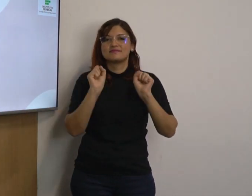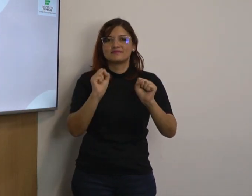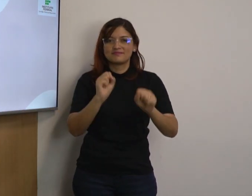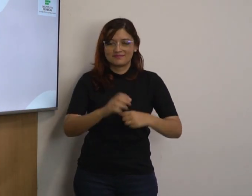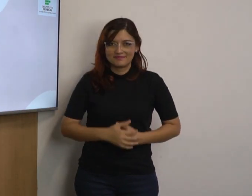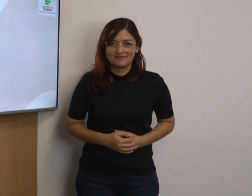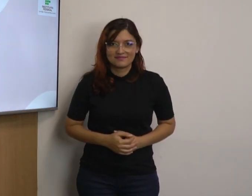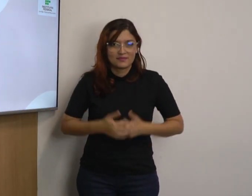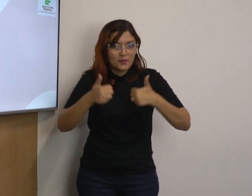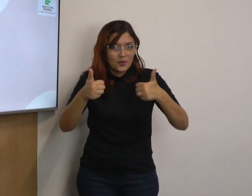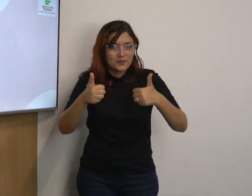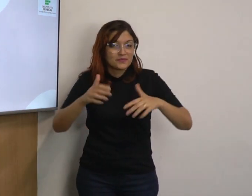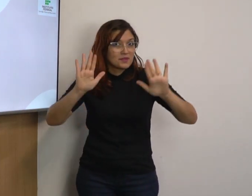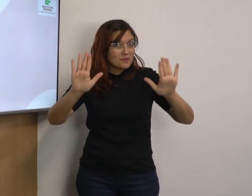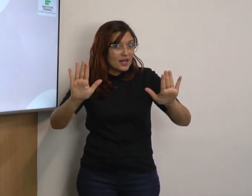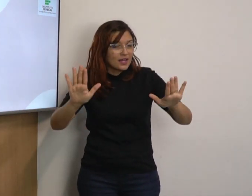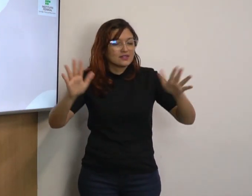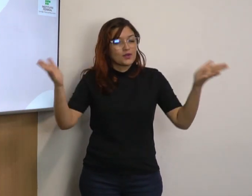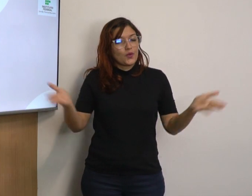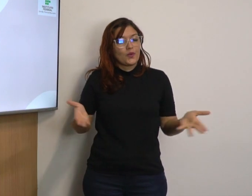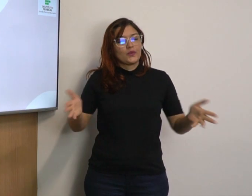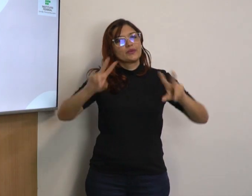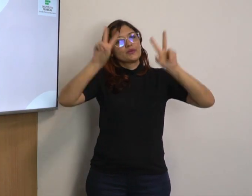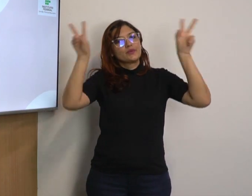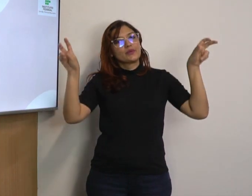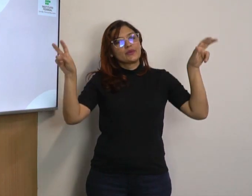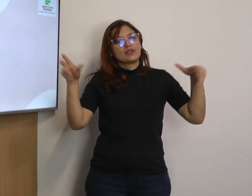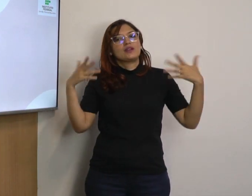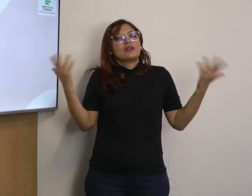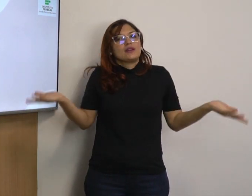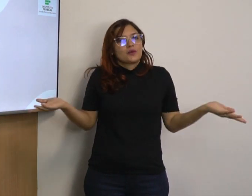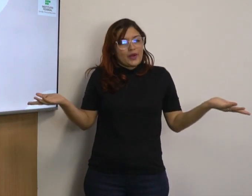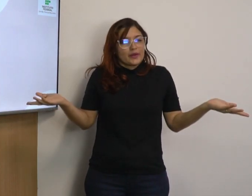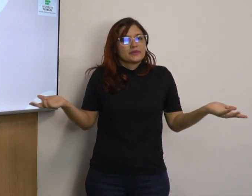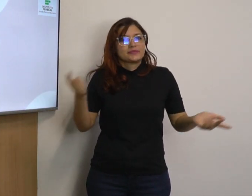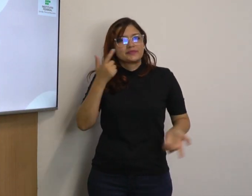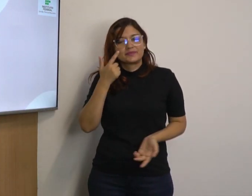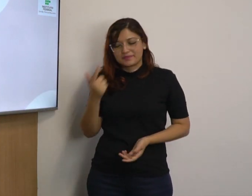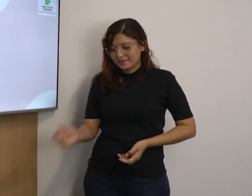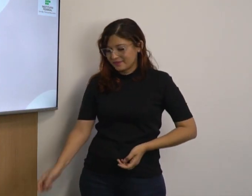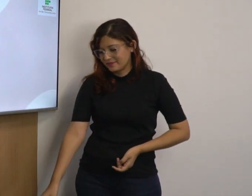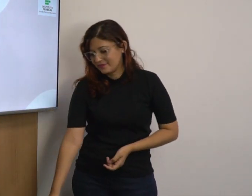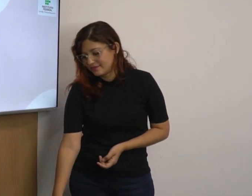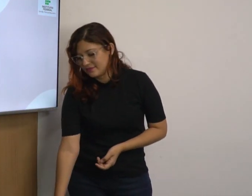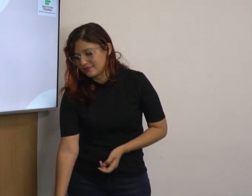perguntar. Fique à vontade, tá bom? Mas agora, o tema dessa aula qual é?